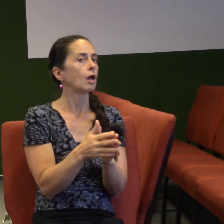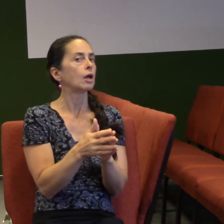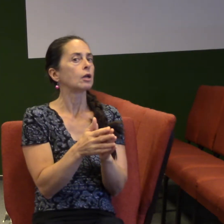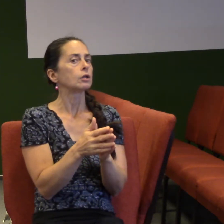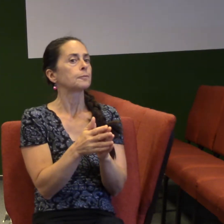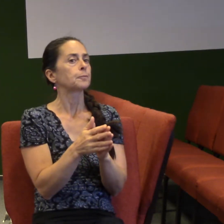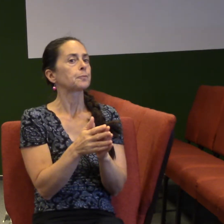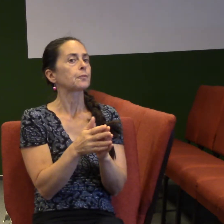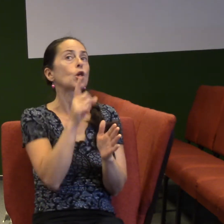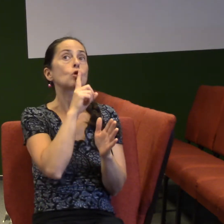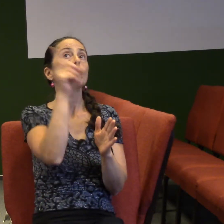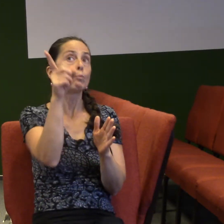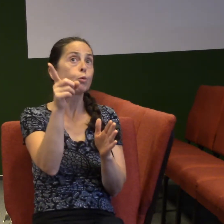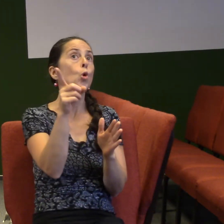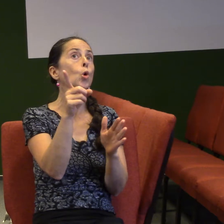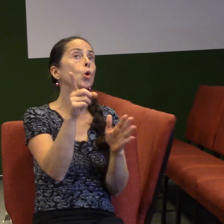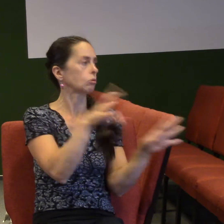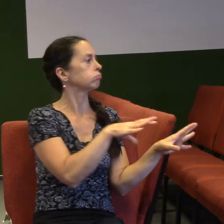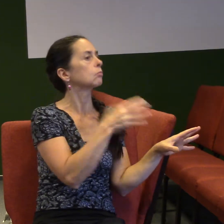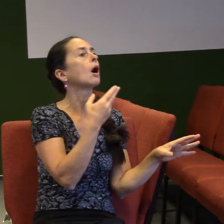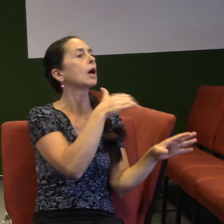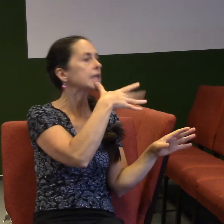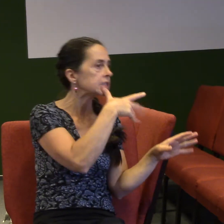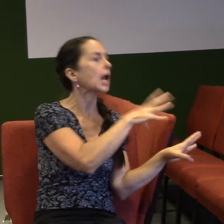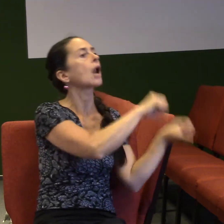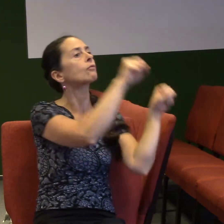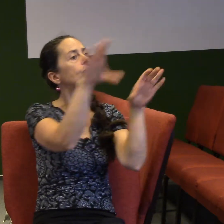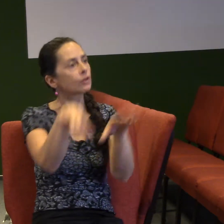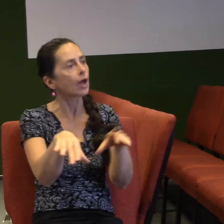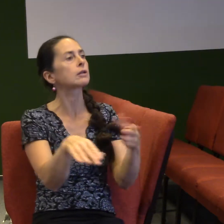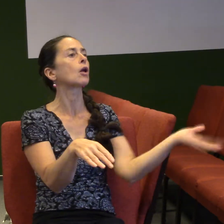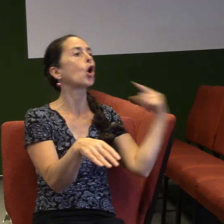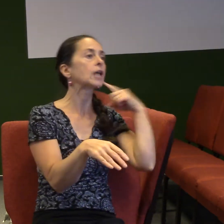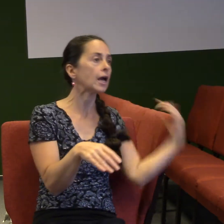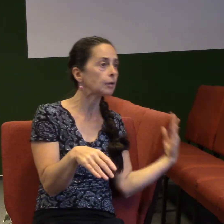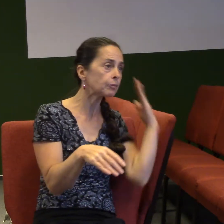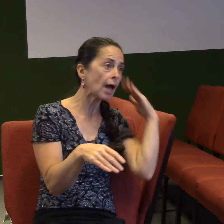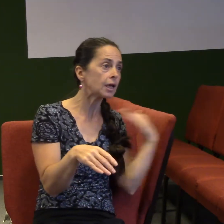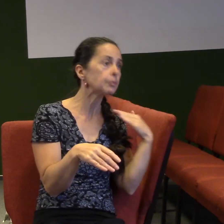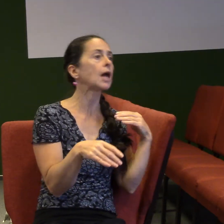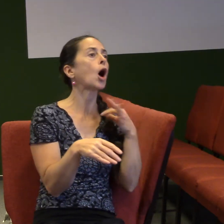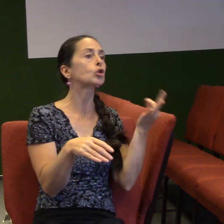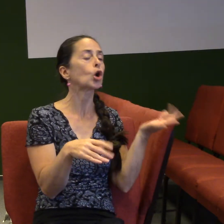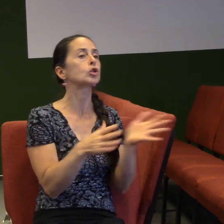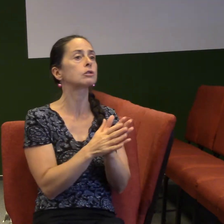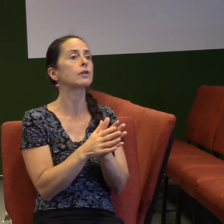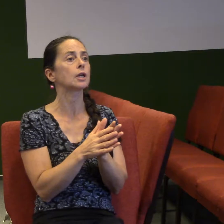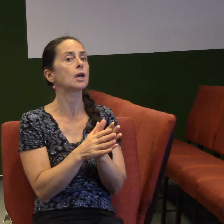Bůh jednal, vyvedl je a stalo se to. A chci říct, že Bůh je věrný. Že Bůh, když dává